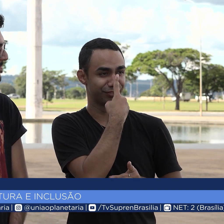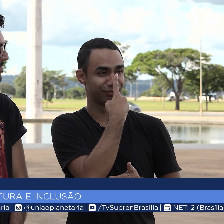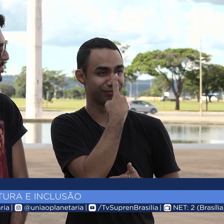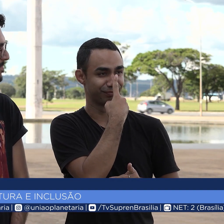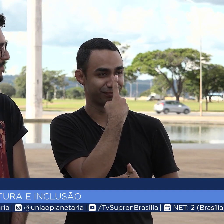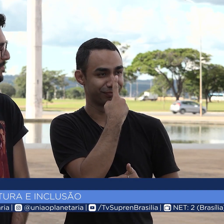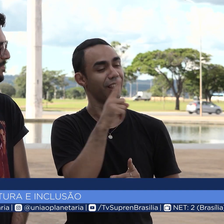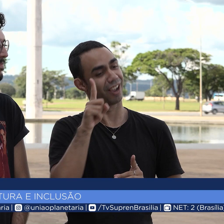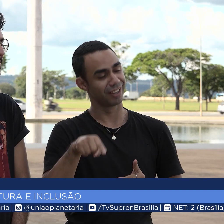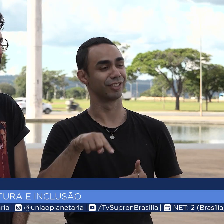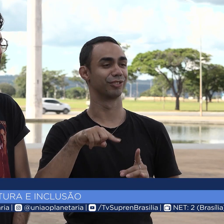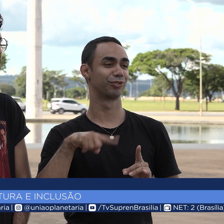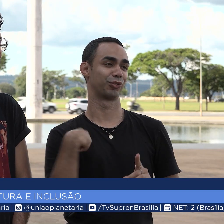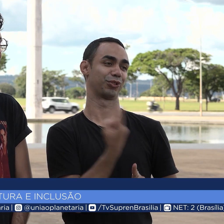Essa intimidade que a gente tem